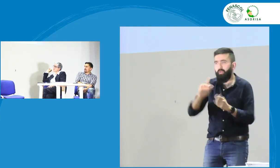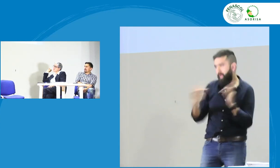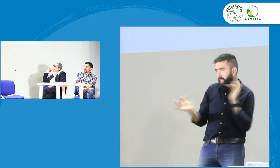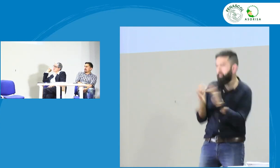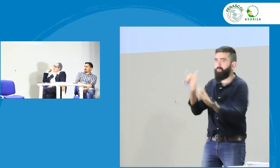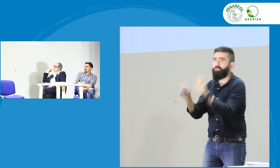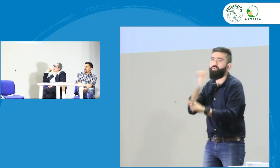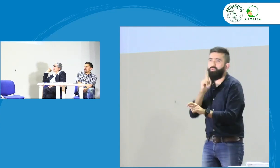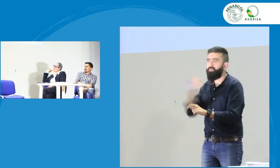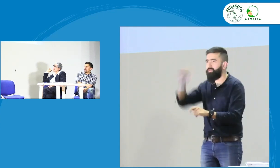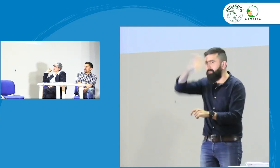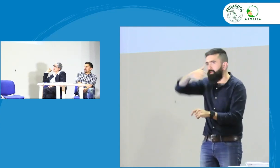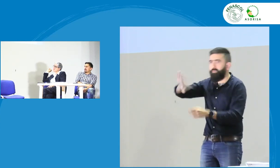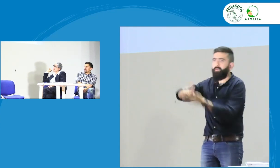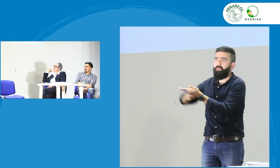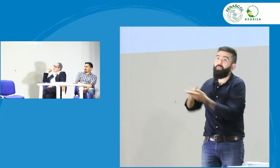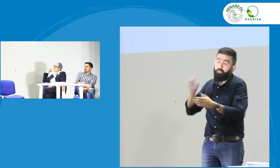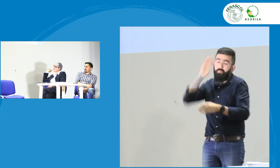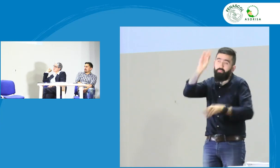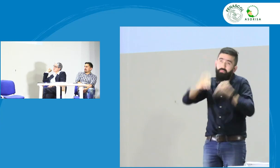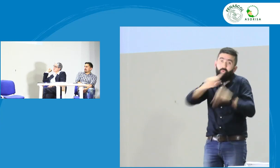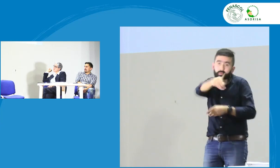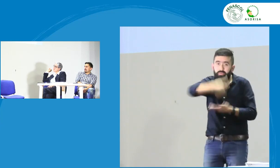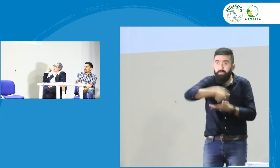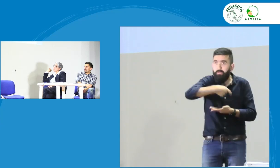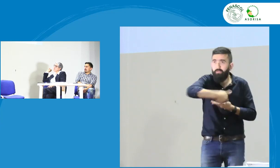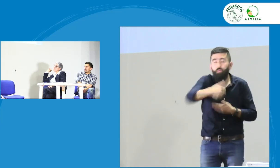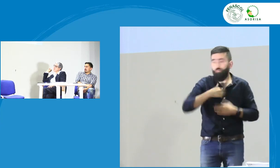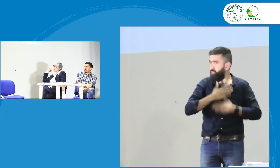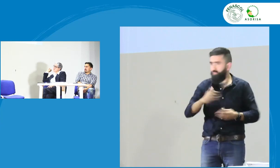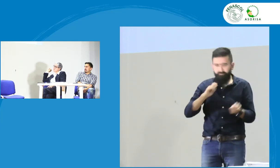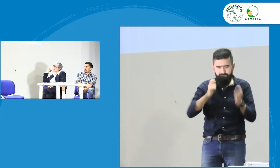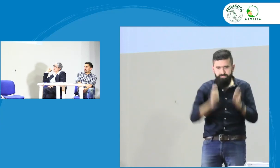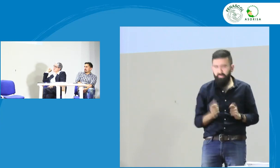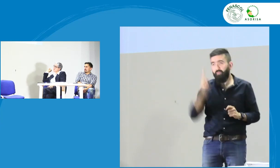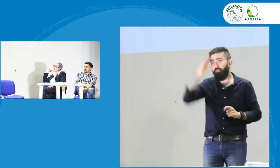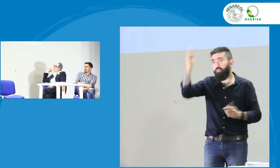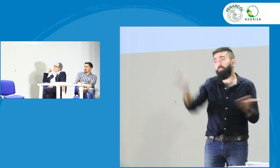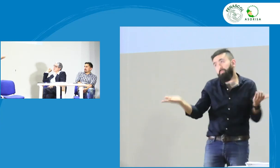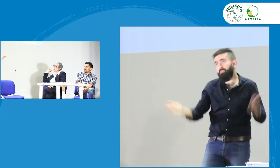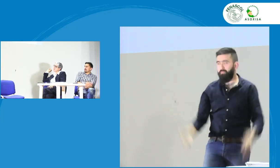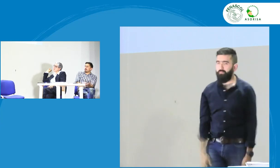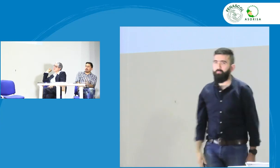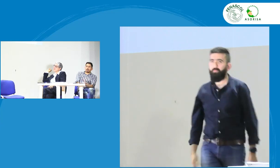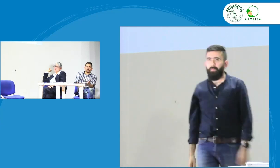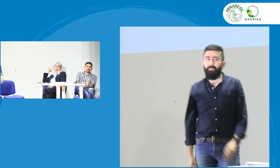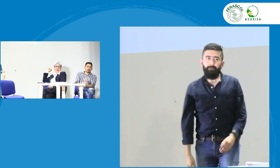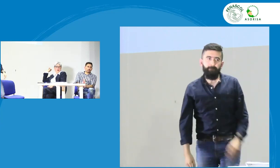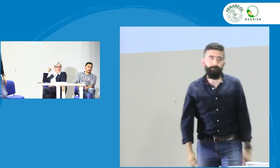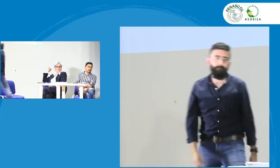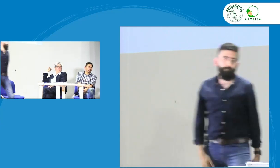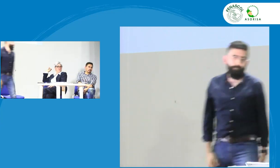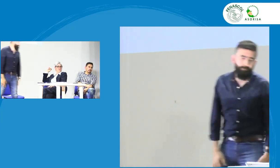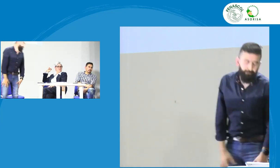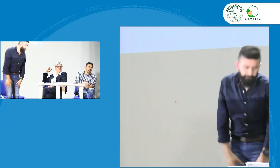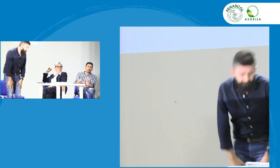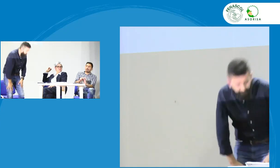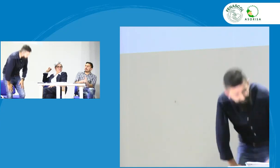bueno posiblemente esto no sea así para las personas sordas debemos hacerle ajustes claro que sí eso también depende de la solicitud nosotros lo evaluamos y lo